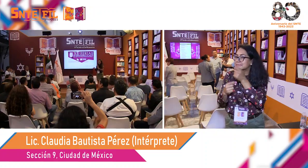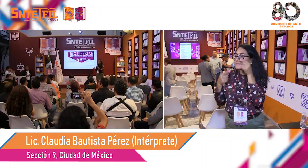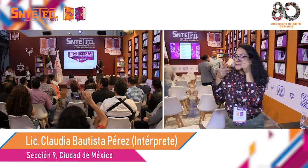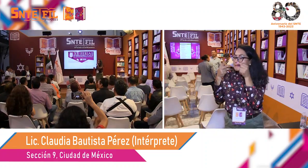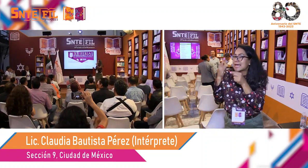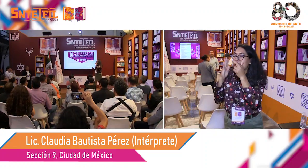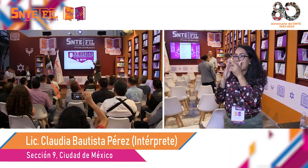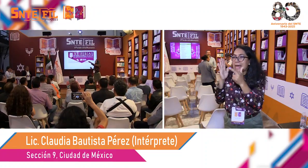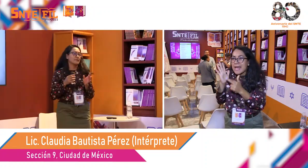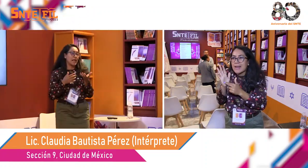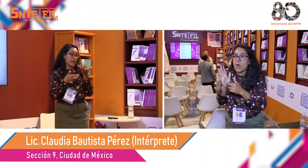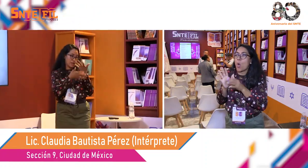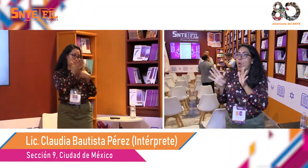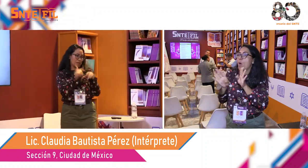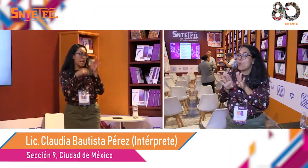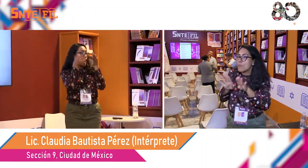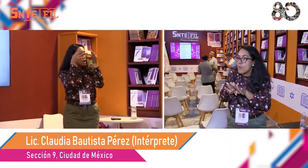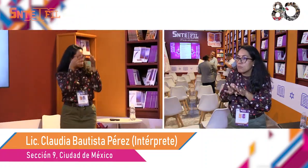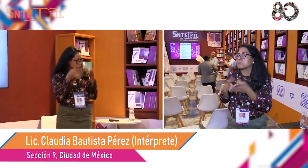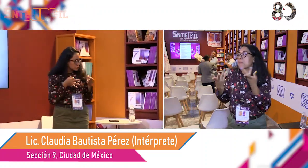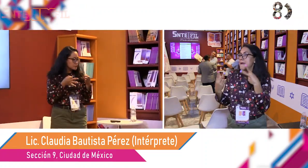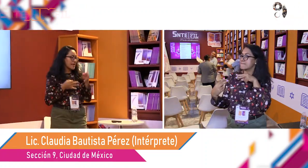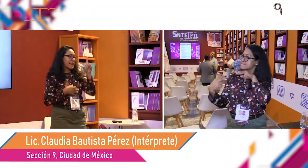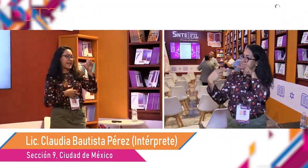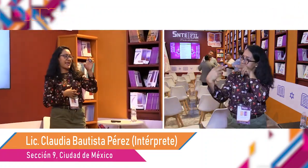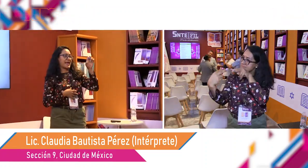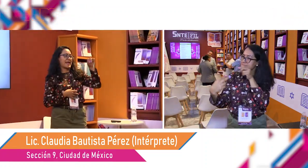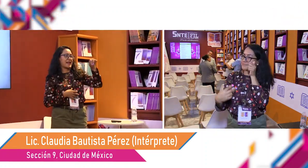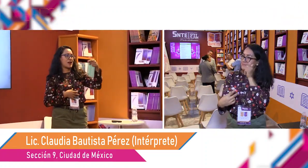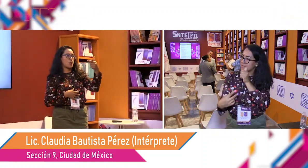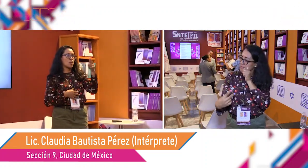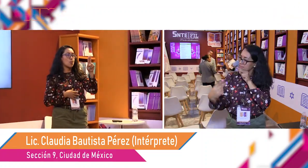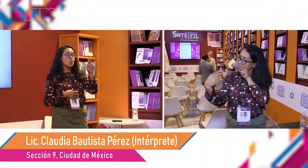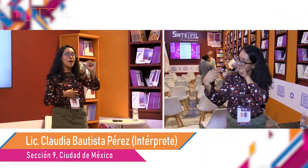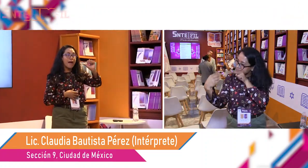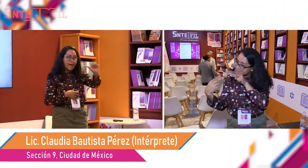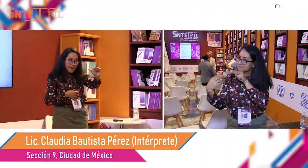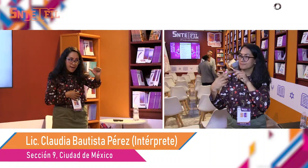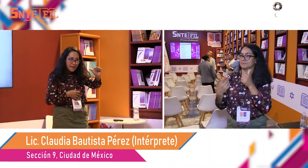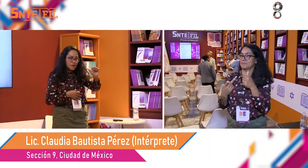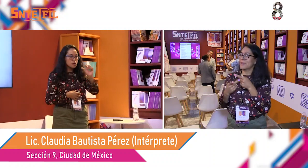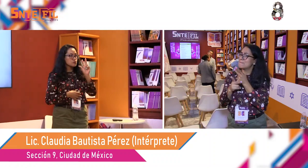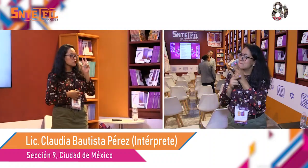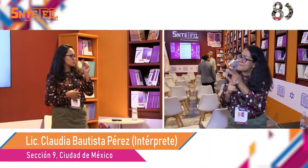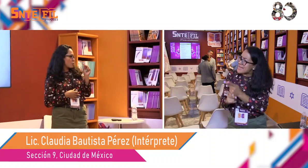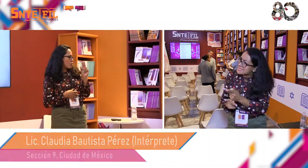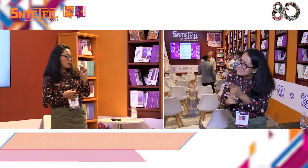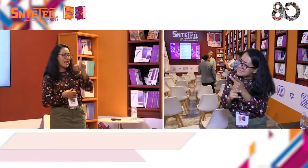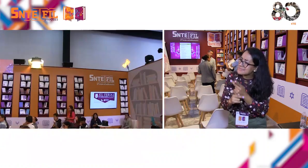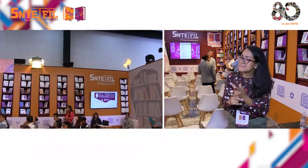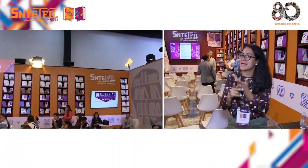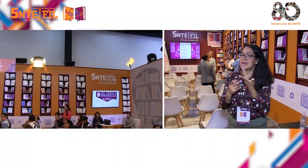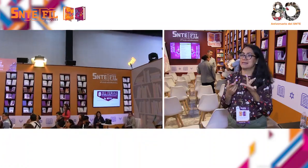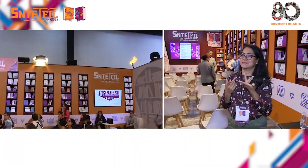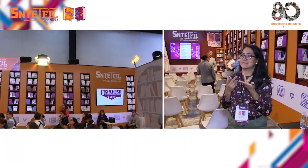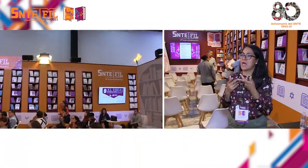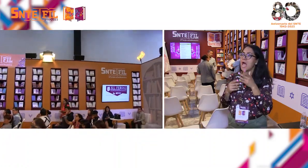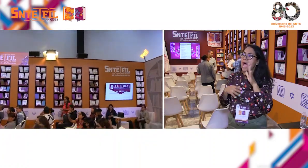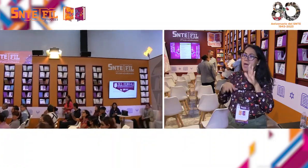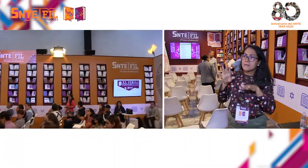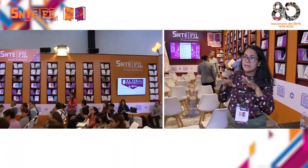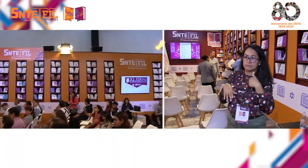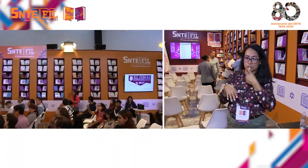sentirse en confianza y puedan lograr comunicarse. Estas reglas como por ejemplo mantener el contacto visual, tener